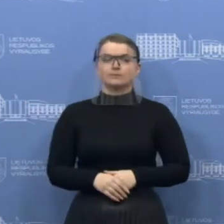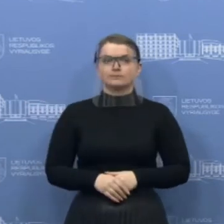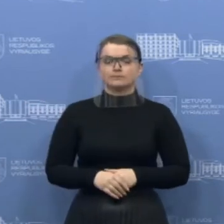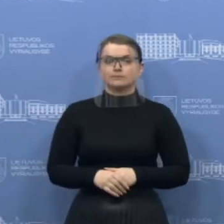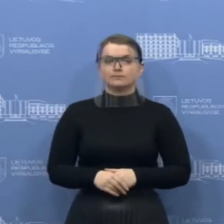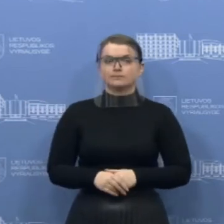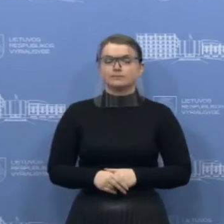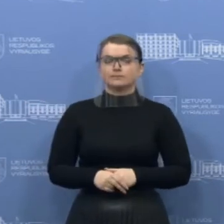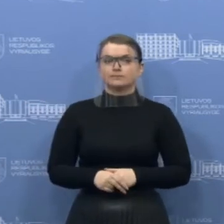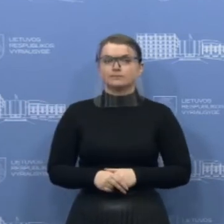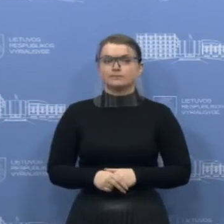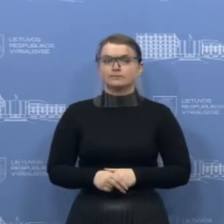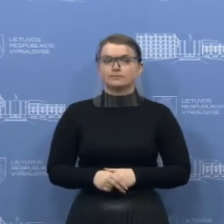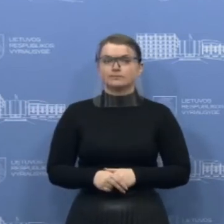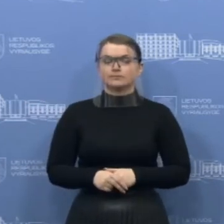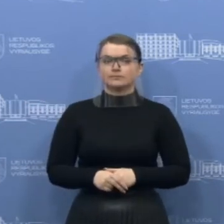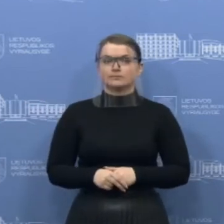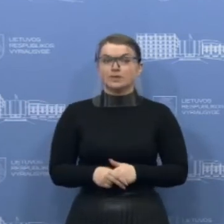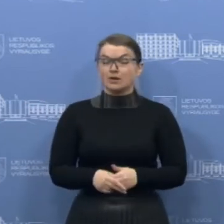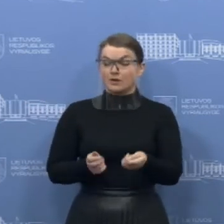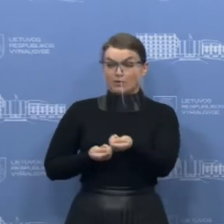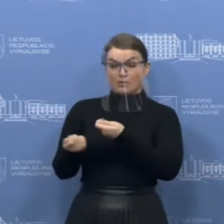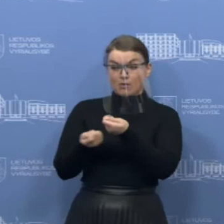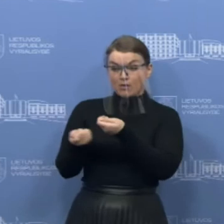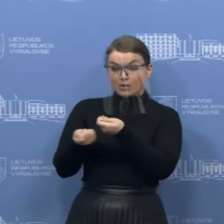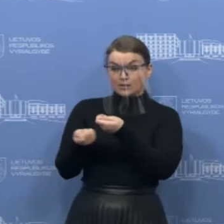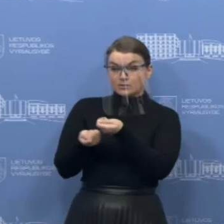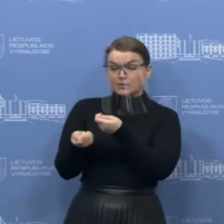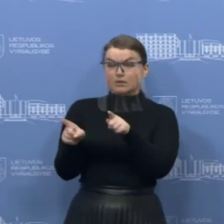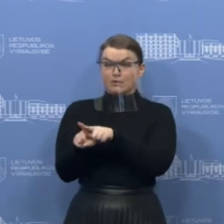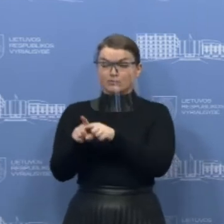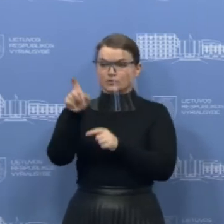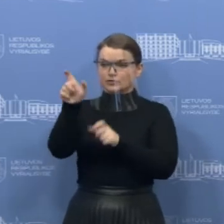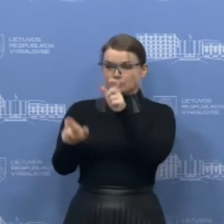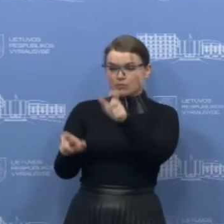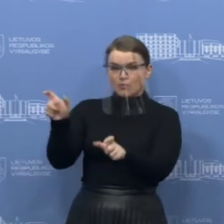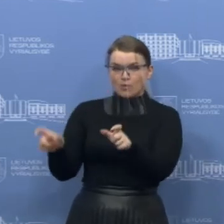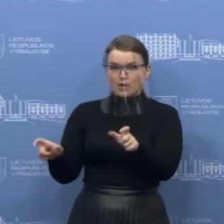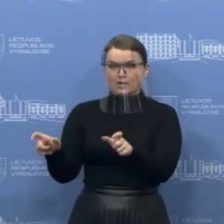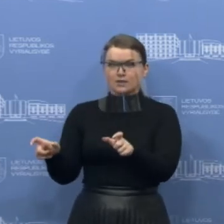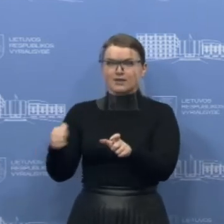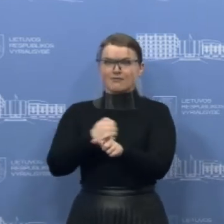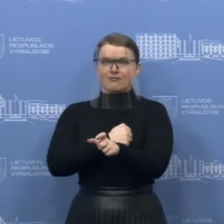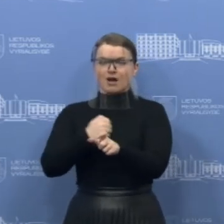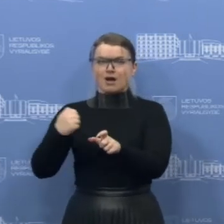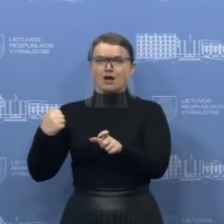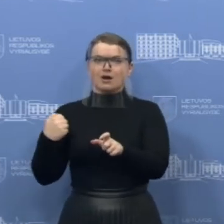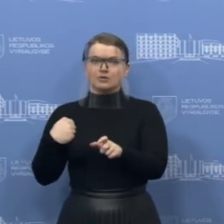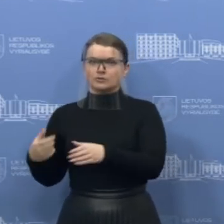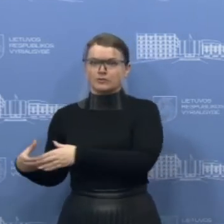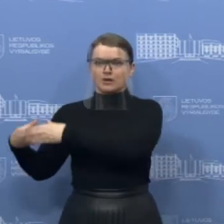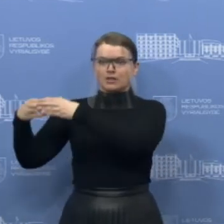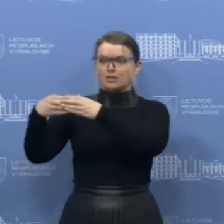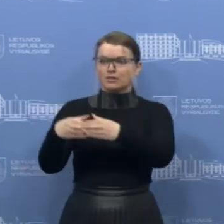buvo sudėtinga suorganizuoti keleivius pristatymą į Varšovą, kur buvo du